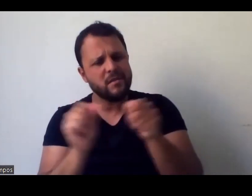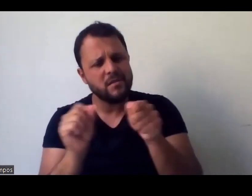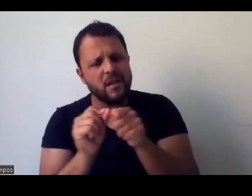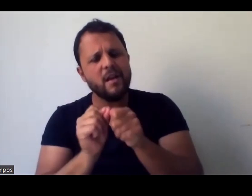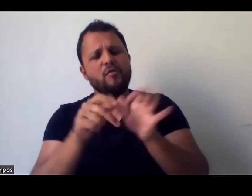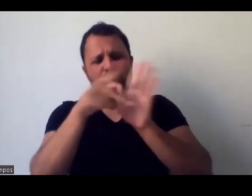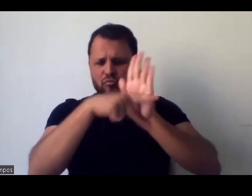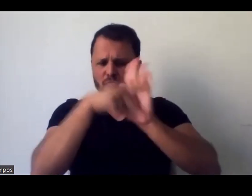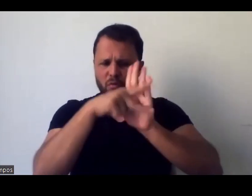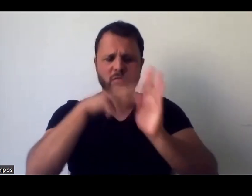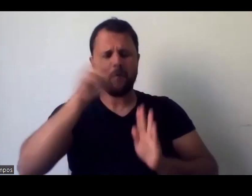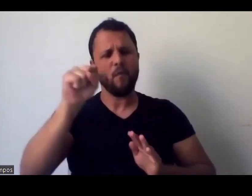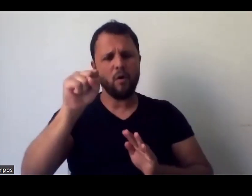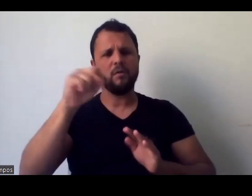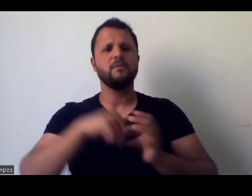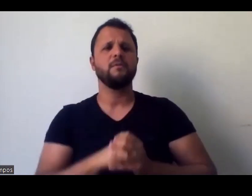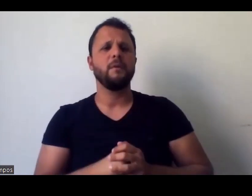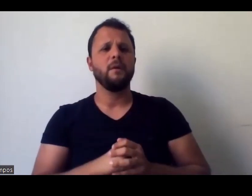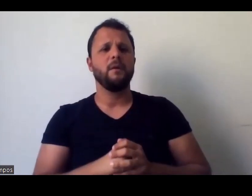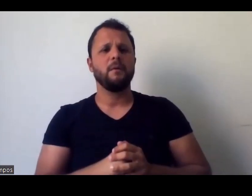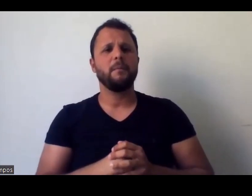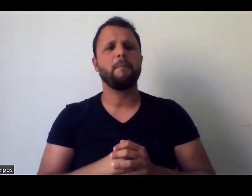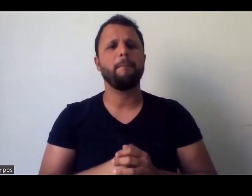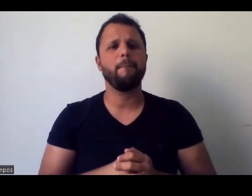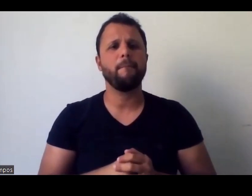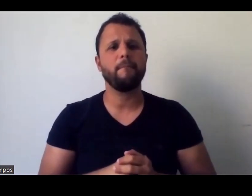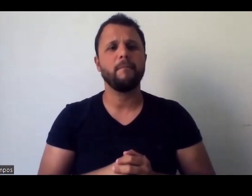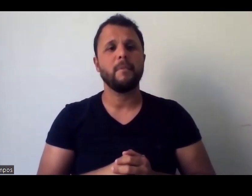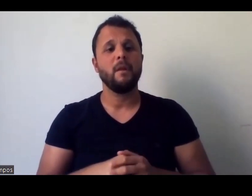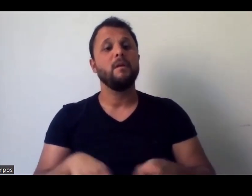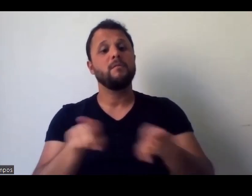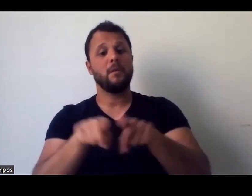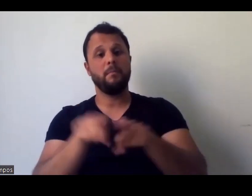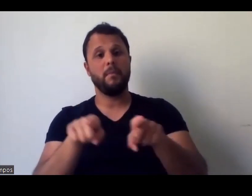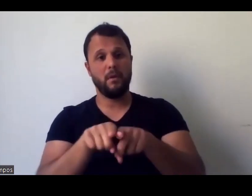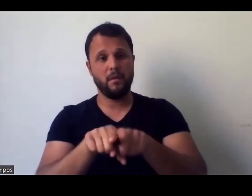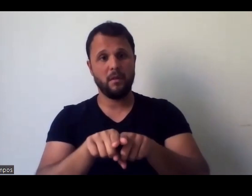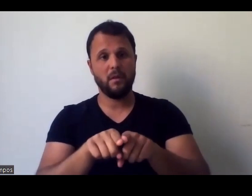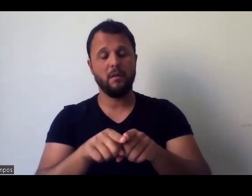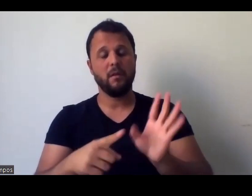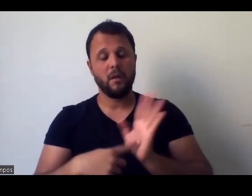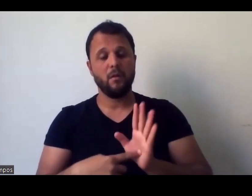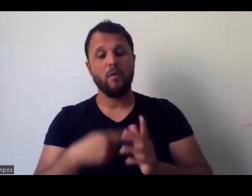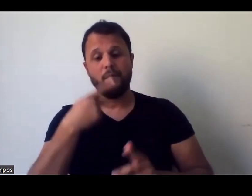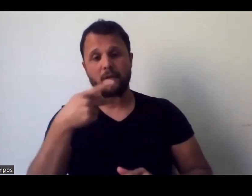dimensões dessa possibilidade de discussão. Quero dizer pra vocês também, não cortando essa parte da conversa, mas assim, tá surgindo